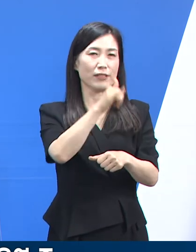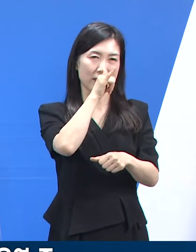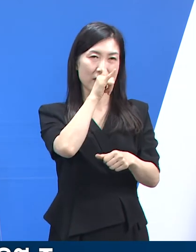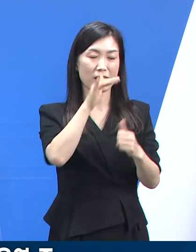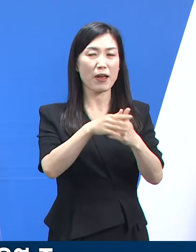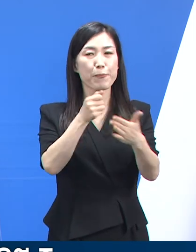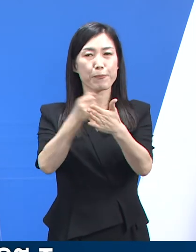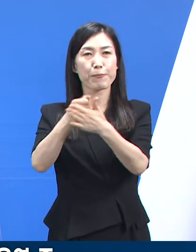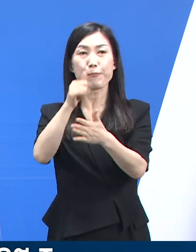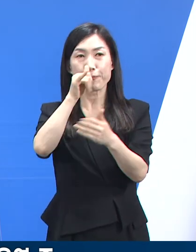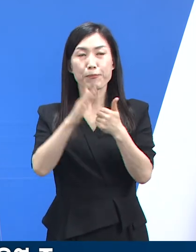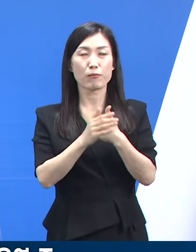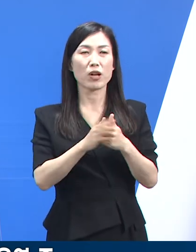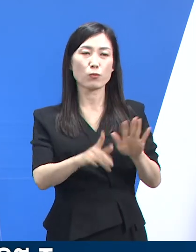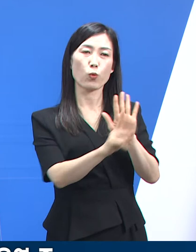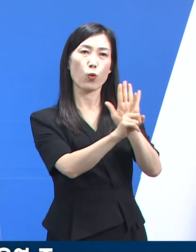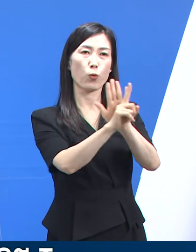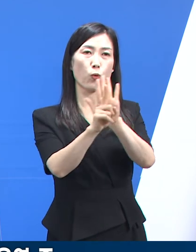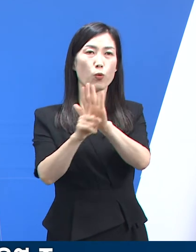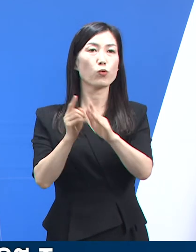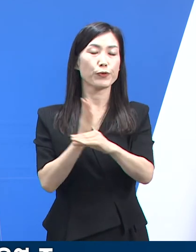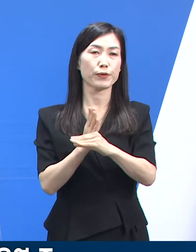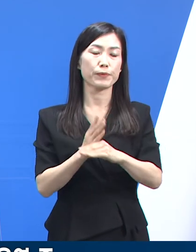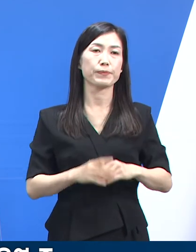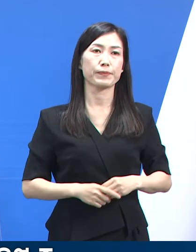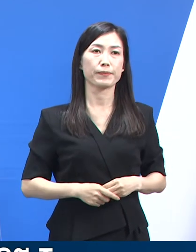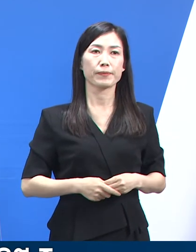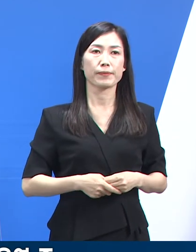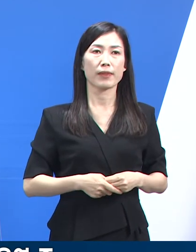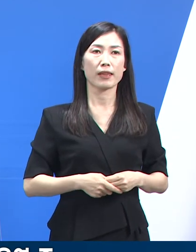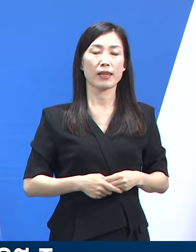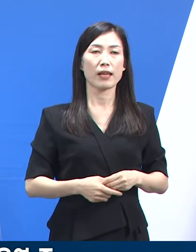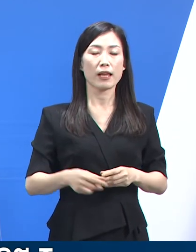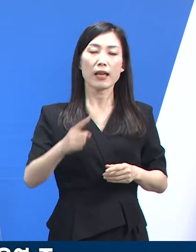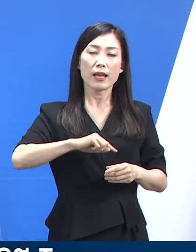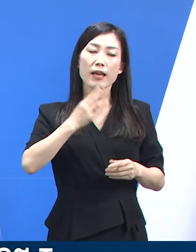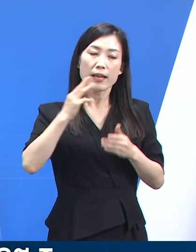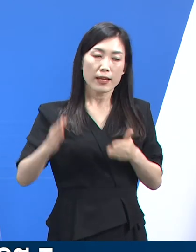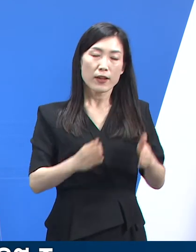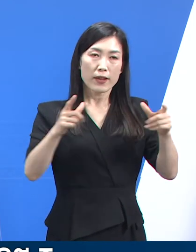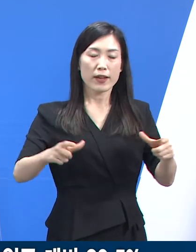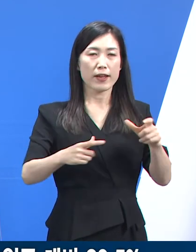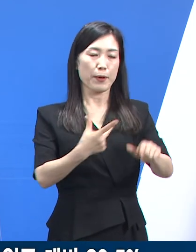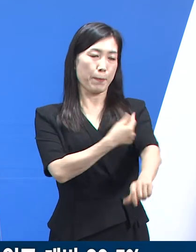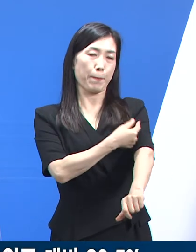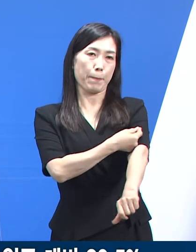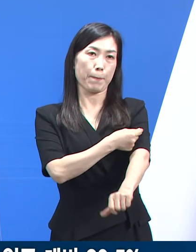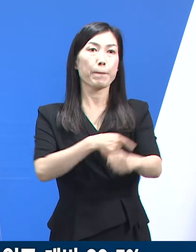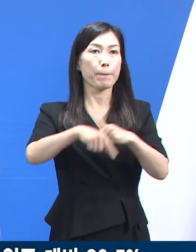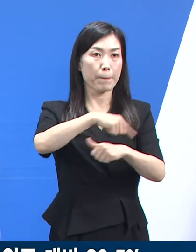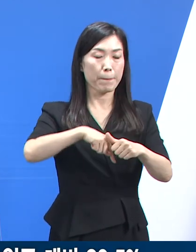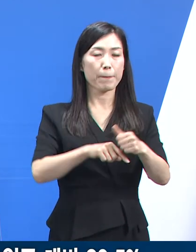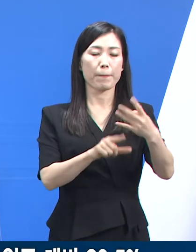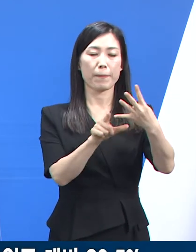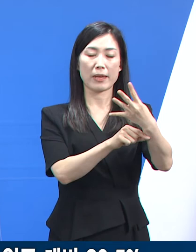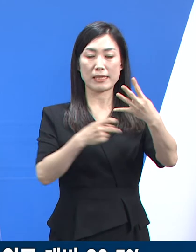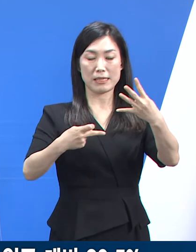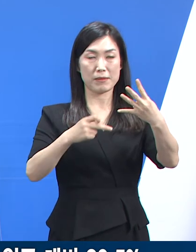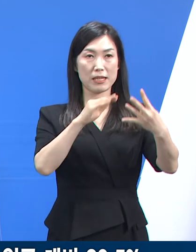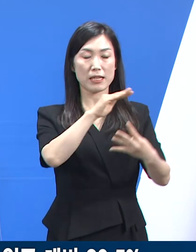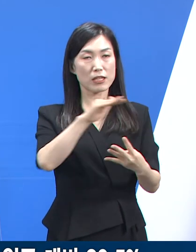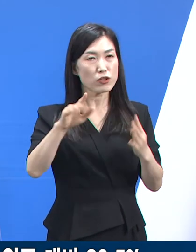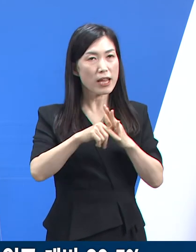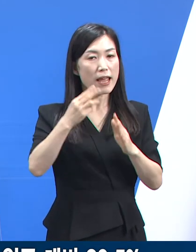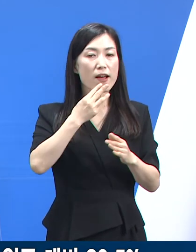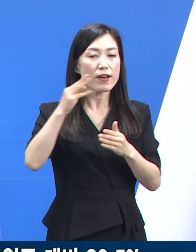적극적인 참여를 통리해 나갈 예정입니다. 다음, 경기도 코로나19 예방접종 현황입니다. 4월 11일 0시 기준 경기도민